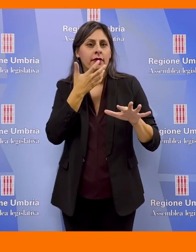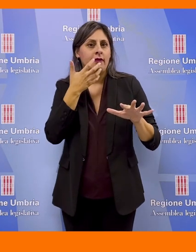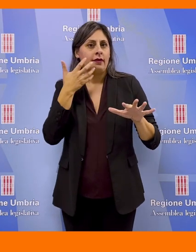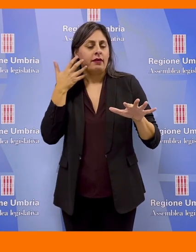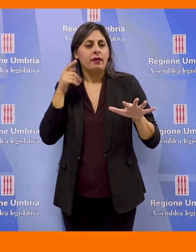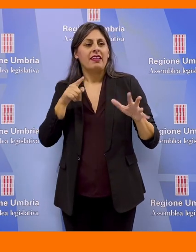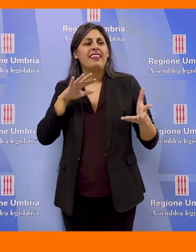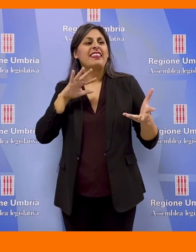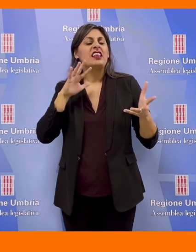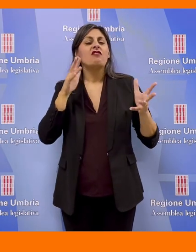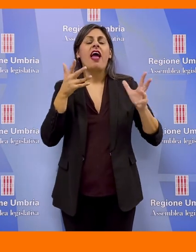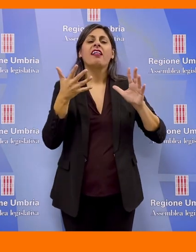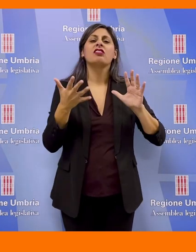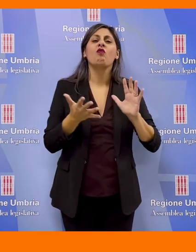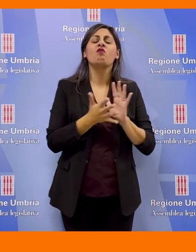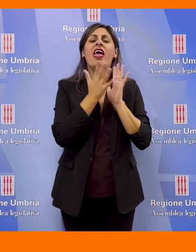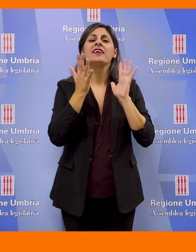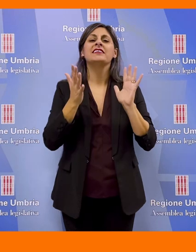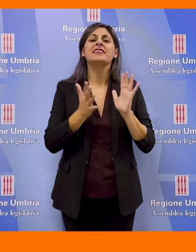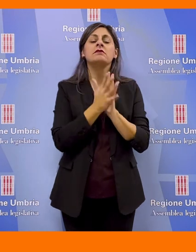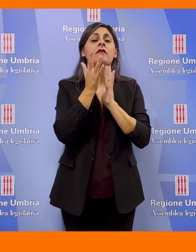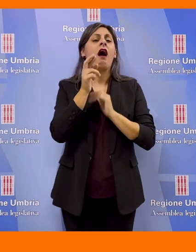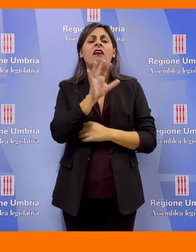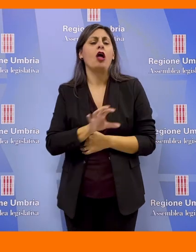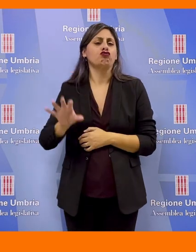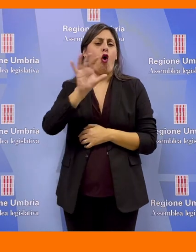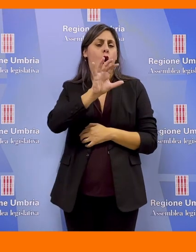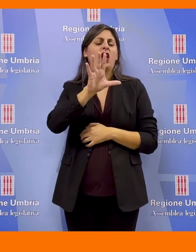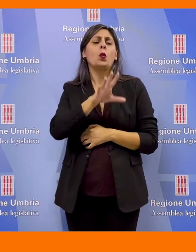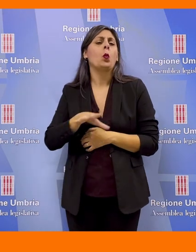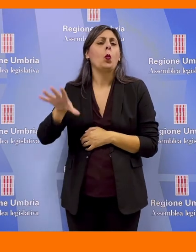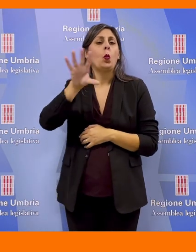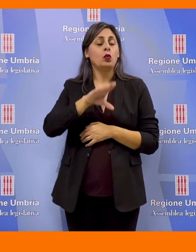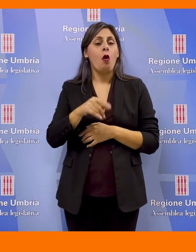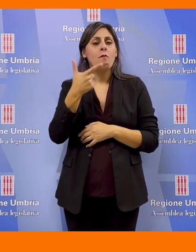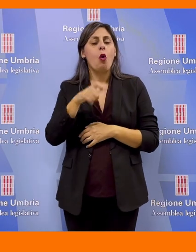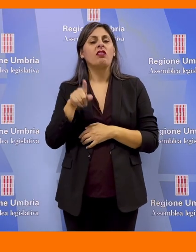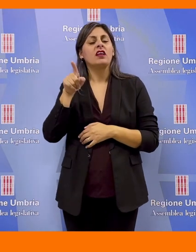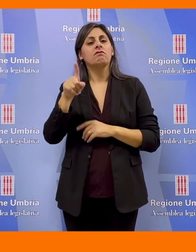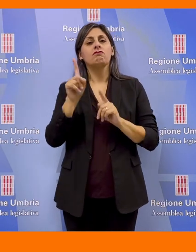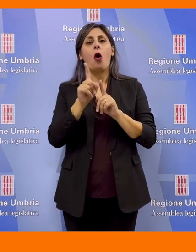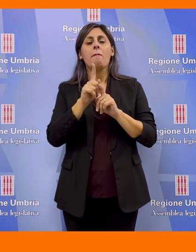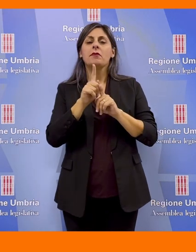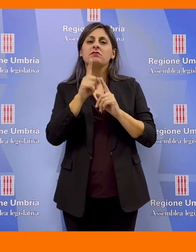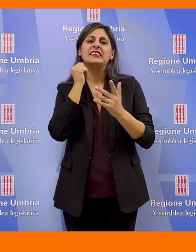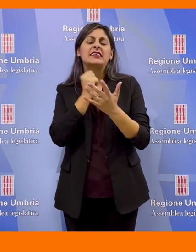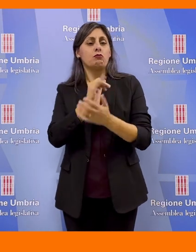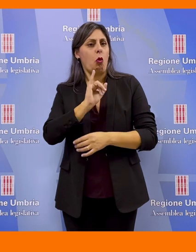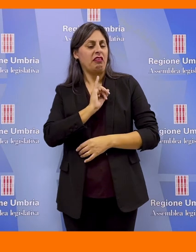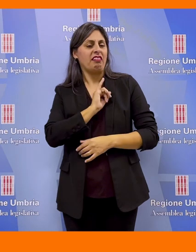è diventata la festa di una regione intera perché ne rappresenta l'identità, i